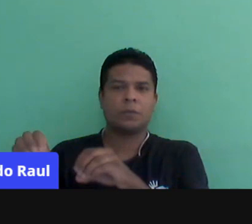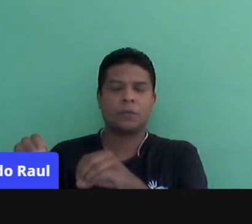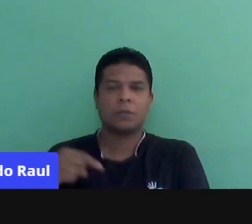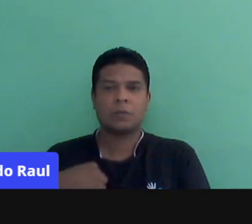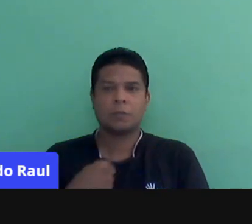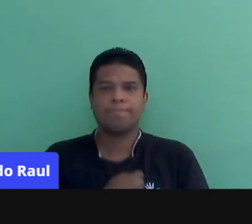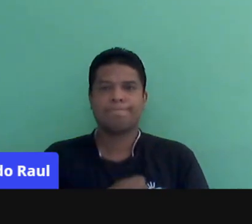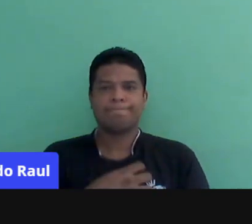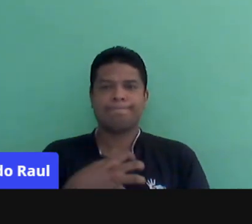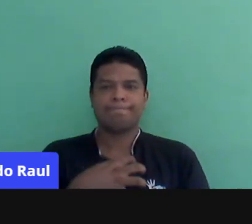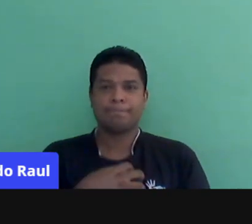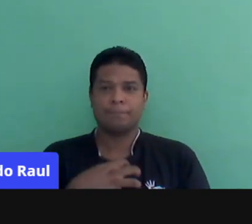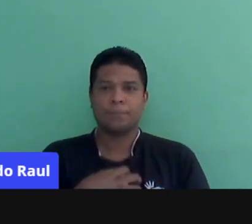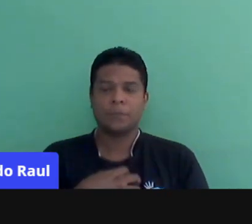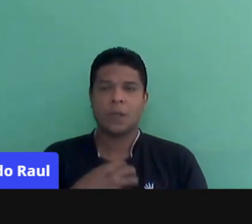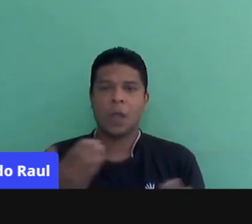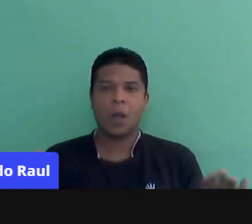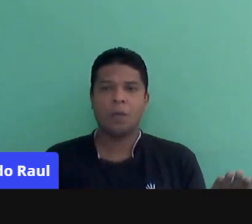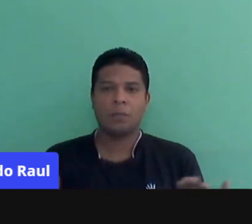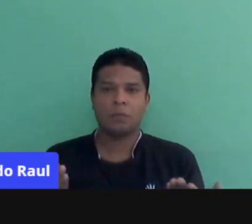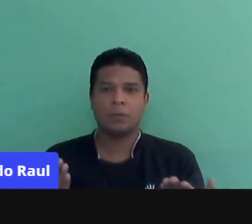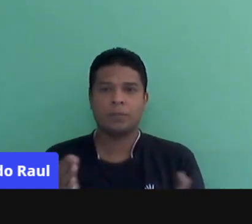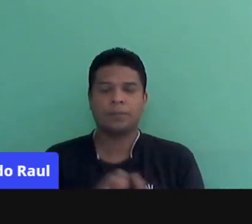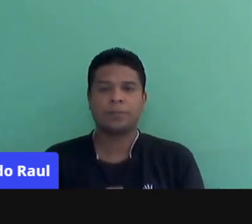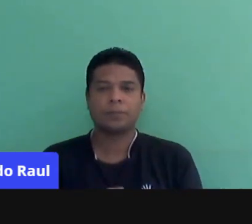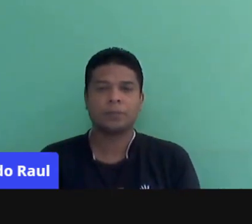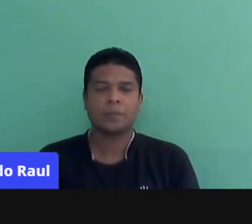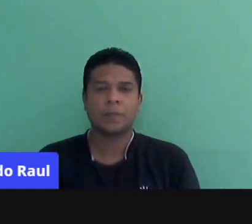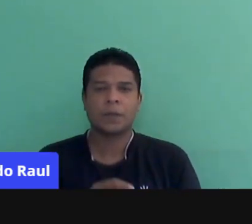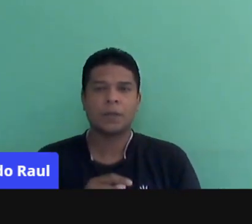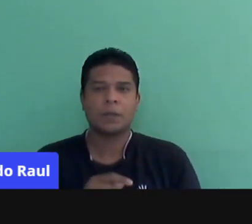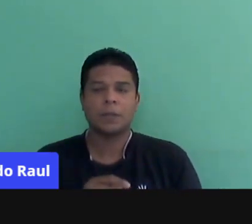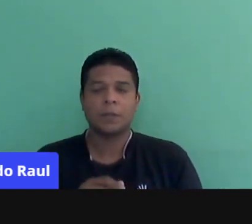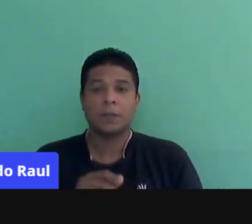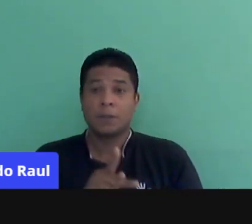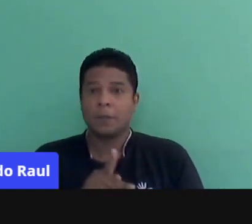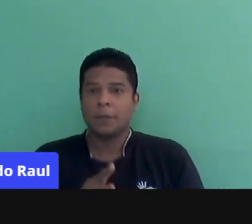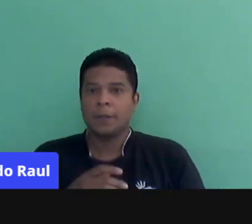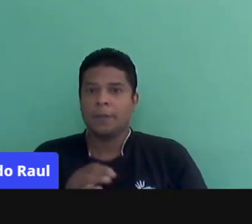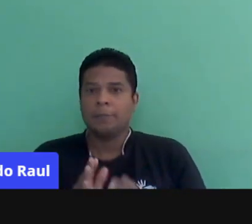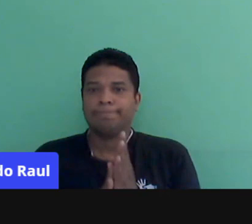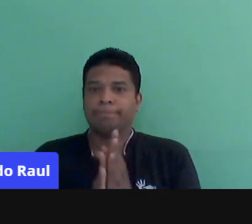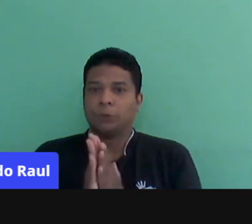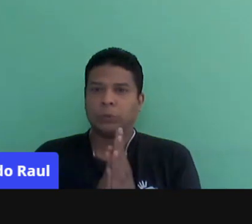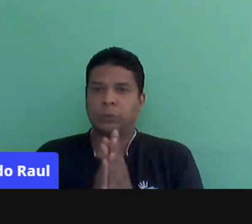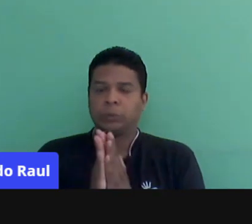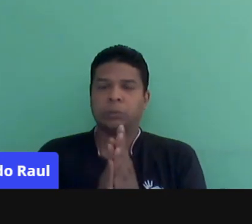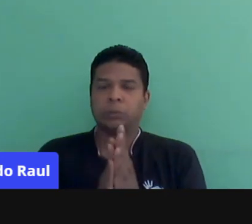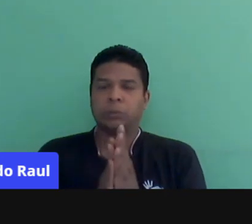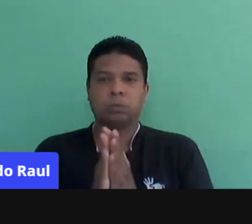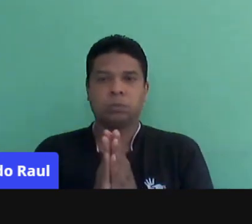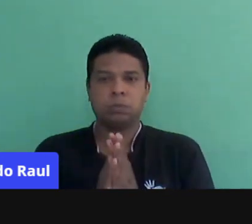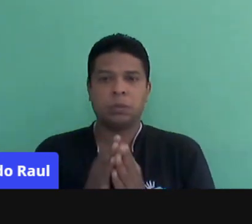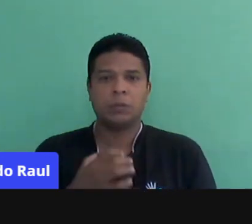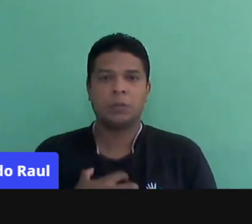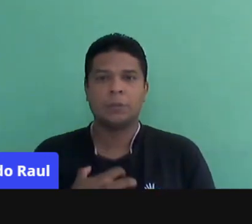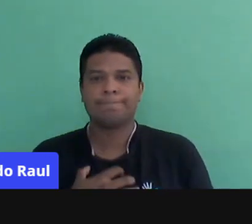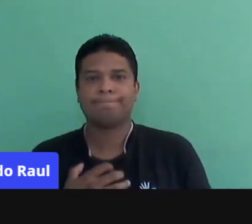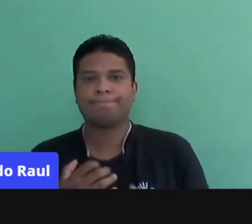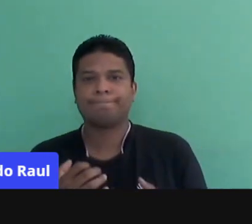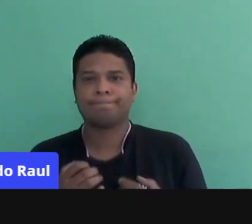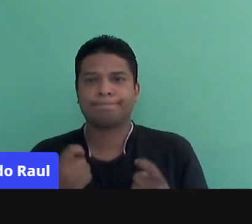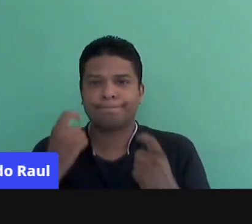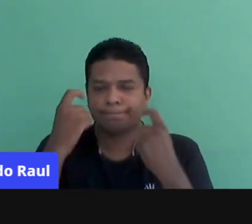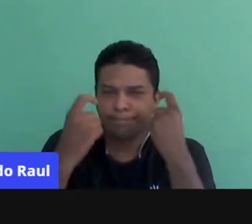sentido nesse momento? Então, nós temos professores ansiosos, nós temos professores entediados,